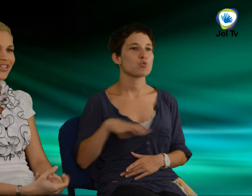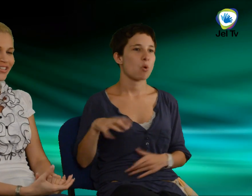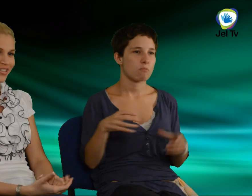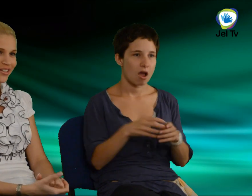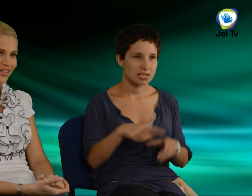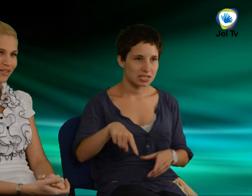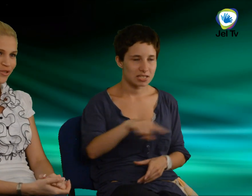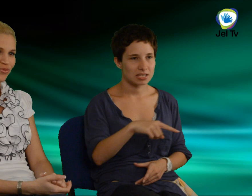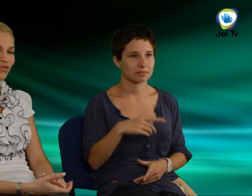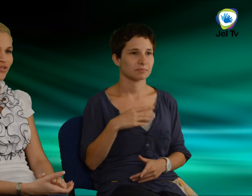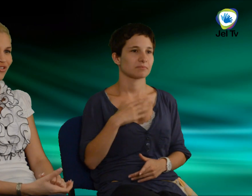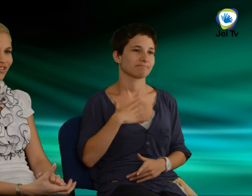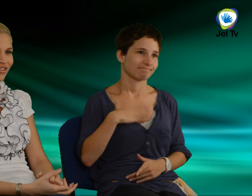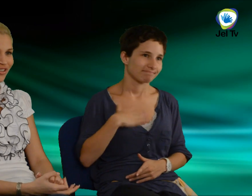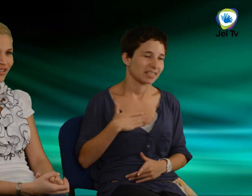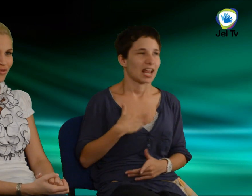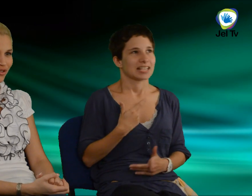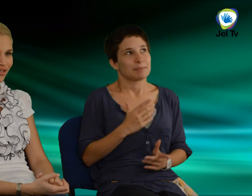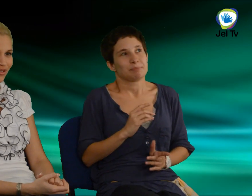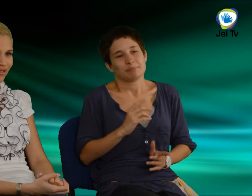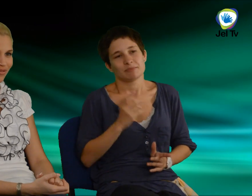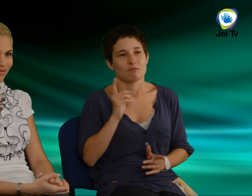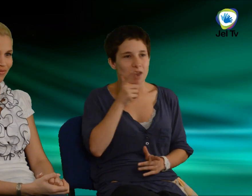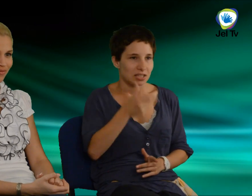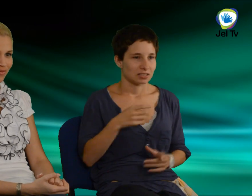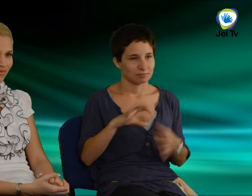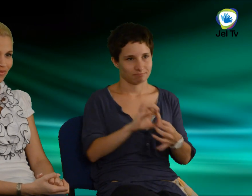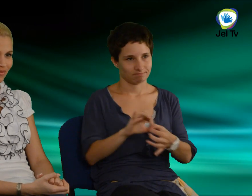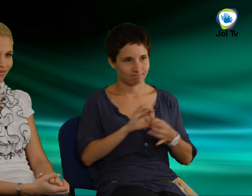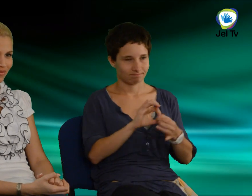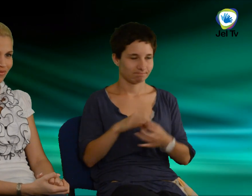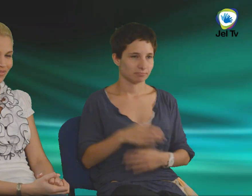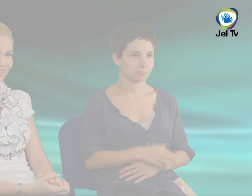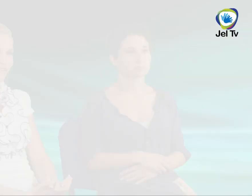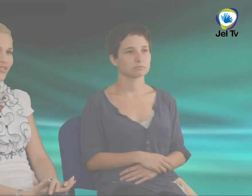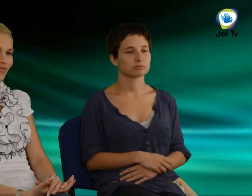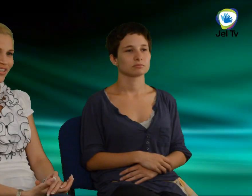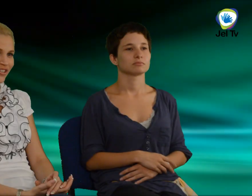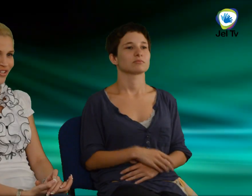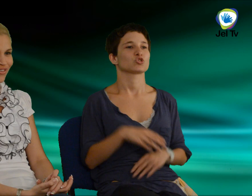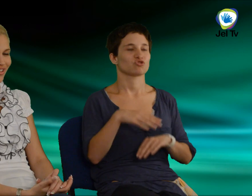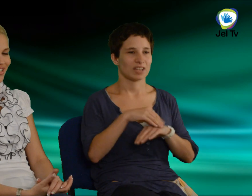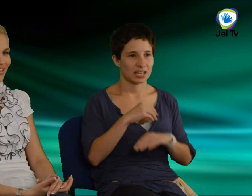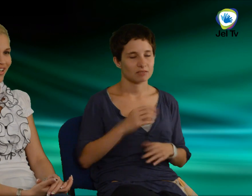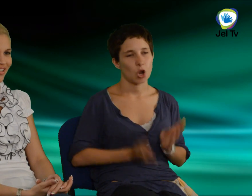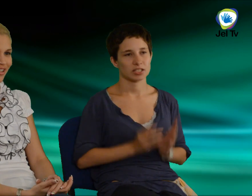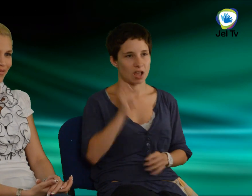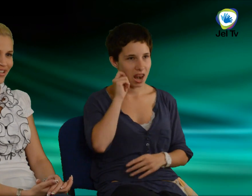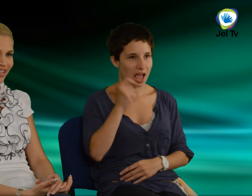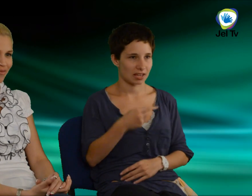szeretném és fogom is tartani a kapcsolatot. A svéd és a franc hívványt emelném